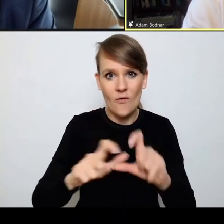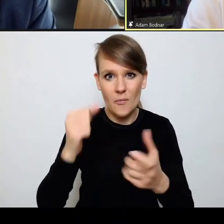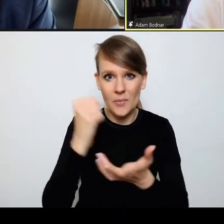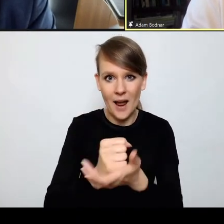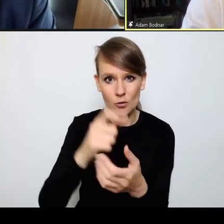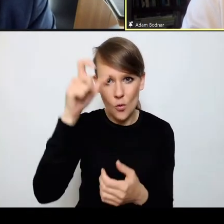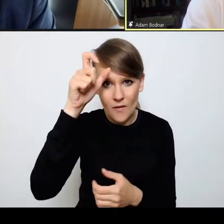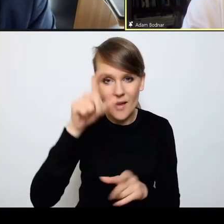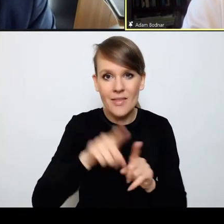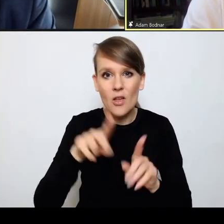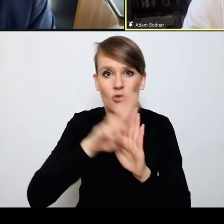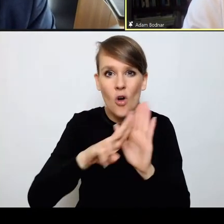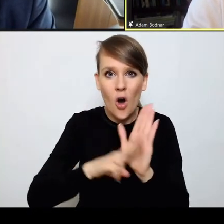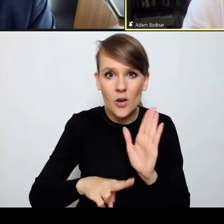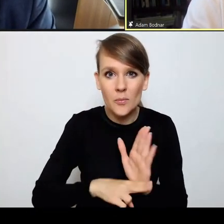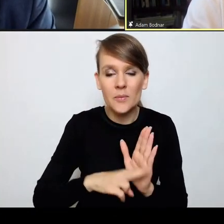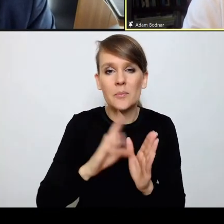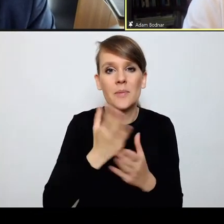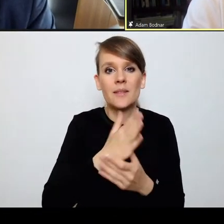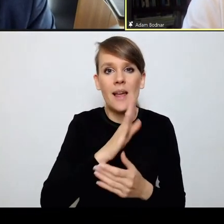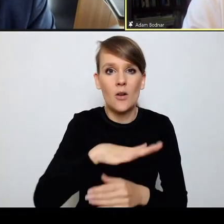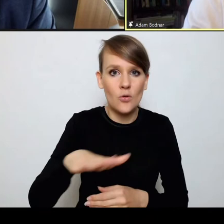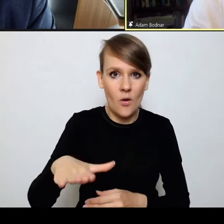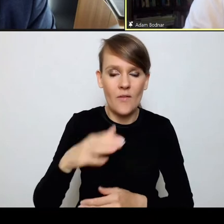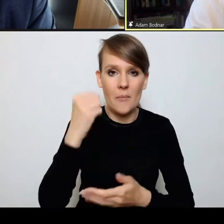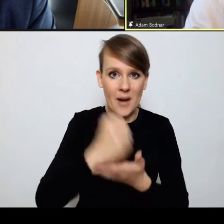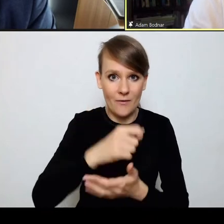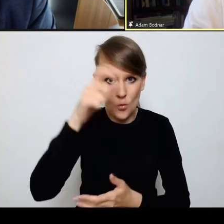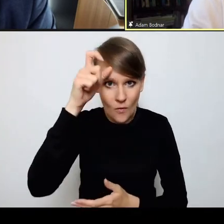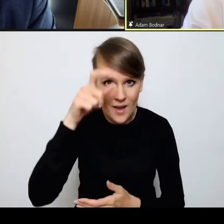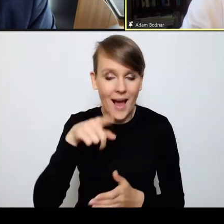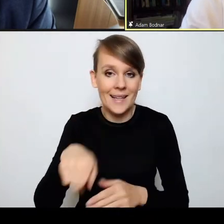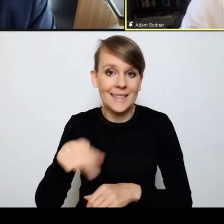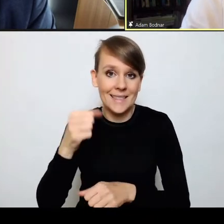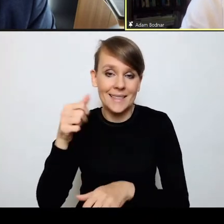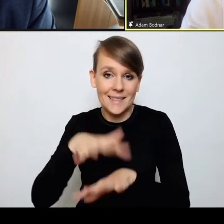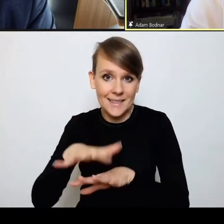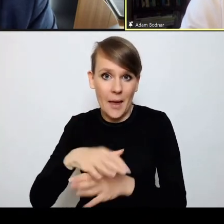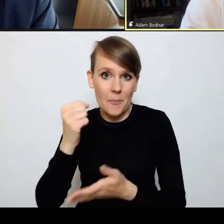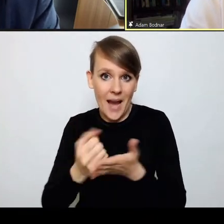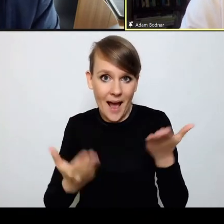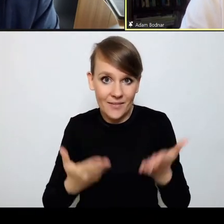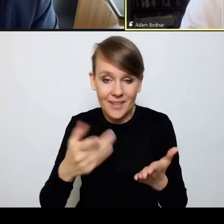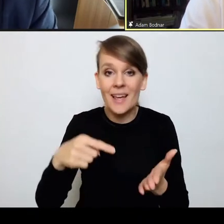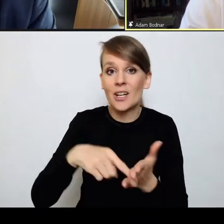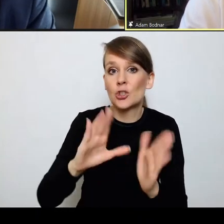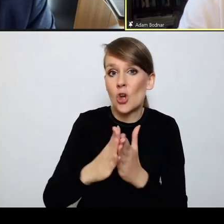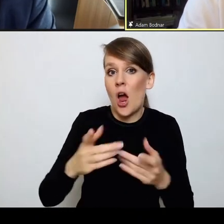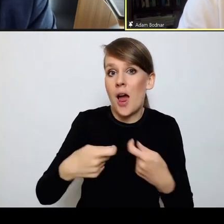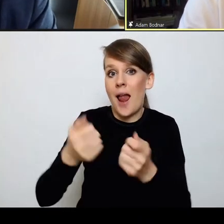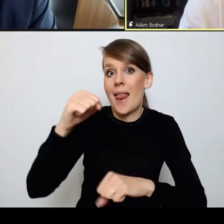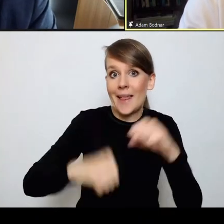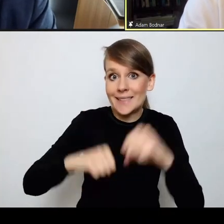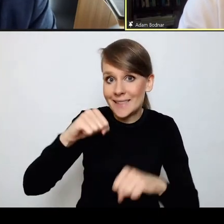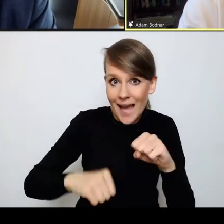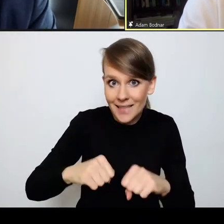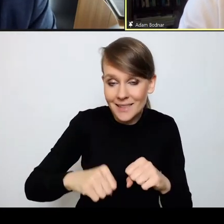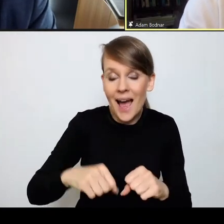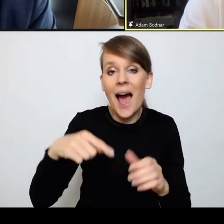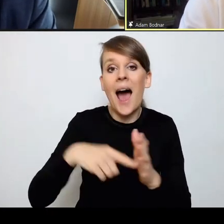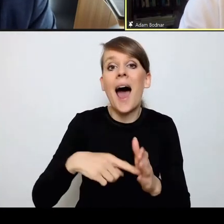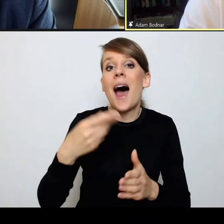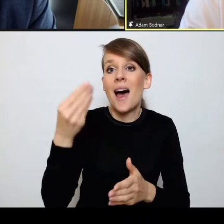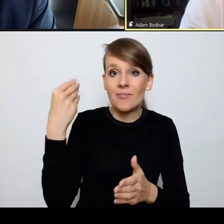normy międzynarodowe praw człowieka dla naszego systemu prawnego. No i te połączone siły dziekańskie książkę wylicytowały, a kwota została przeznaczona na